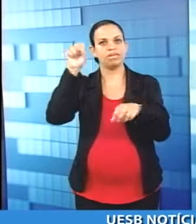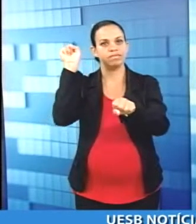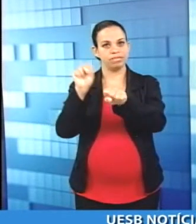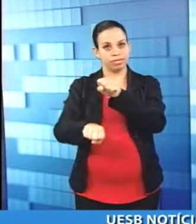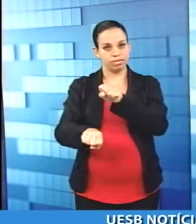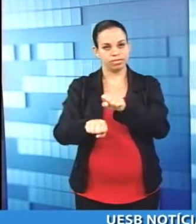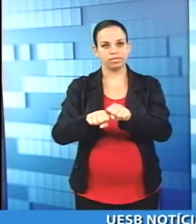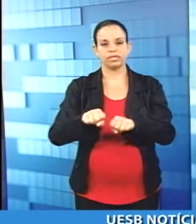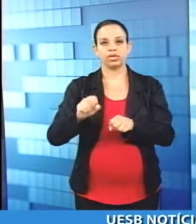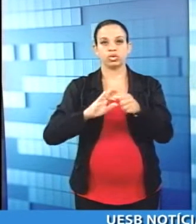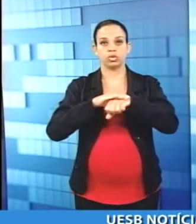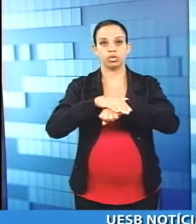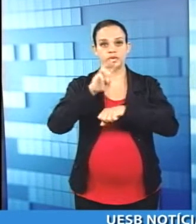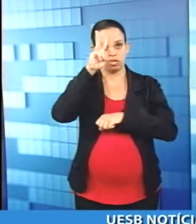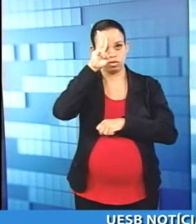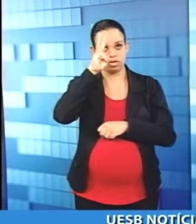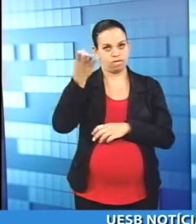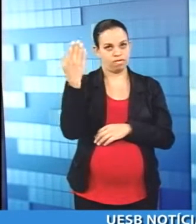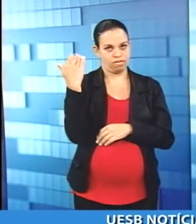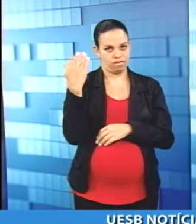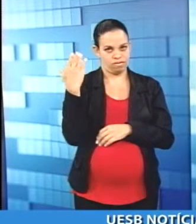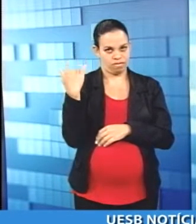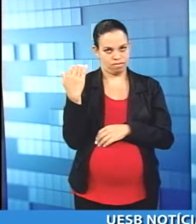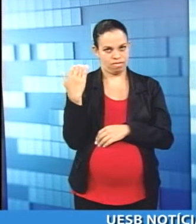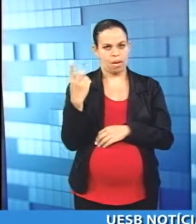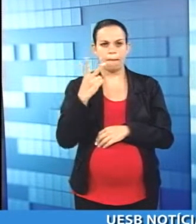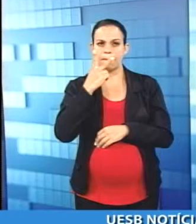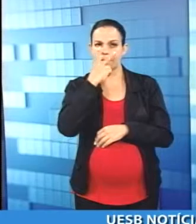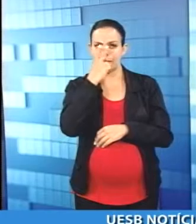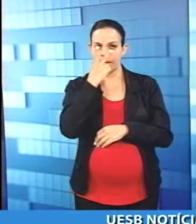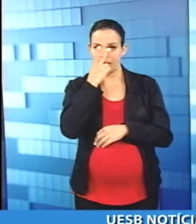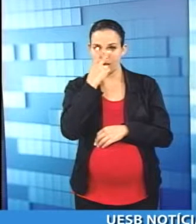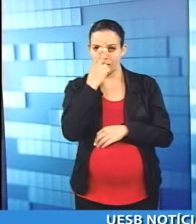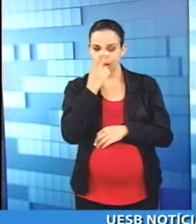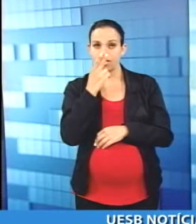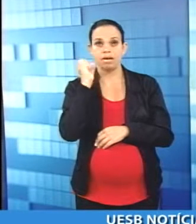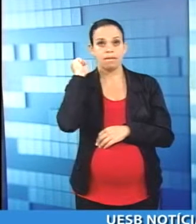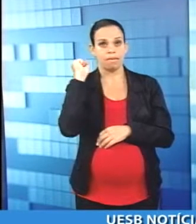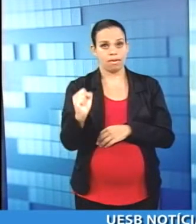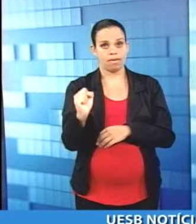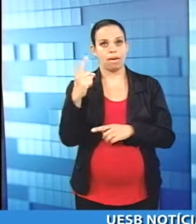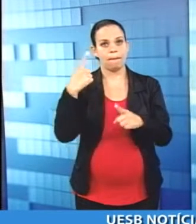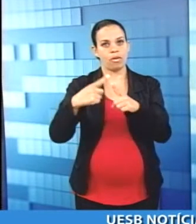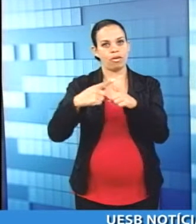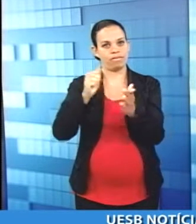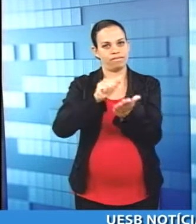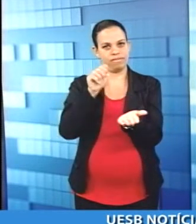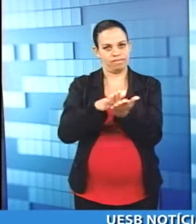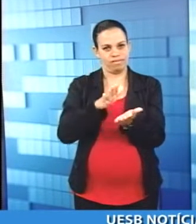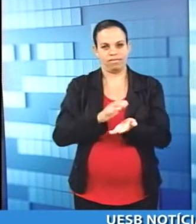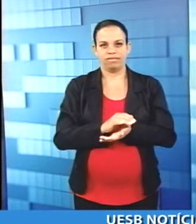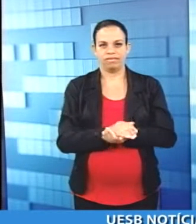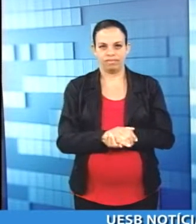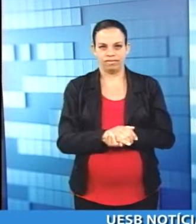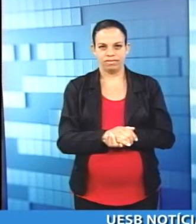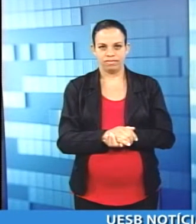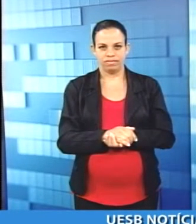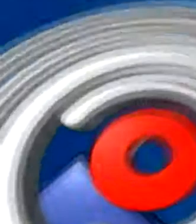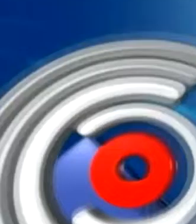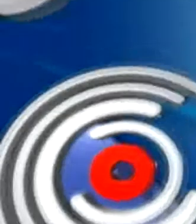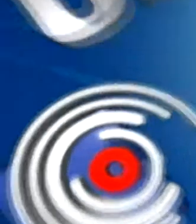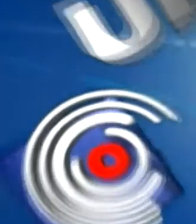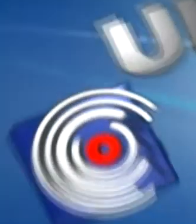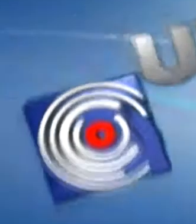Olá, boa noite. Está no ar o ESB Notícias Especial, o primeiro jornal visual da Bahia. As principais